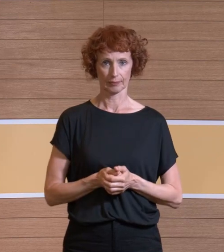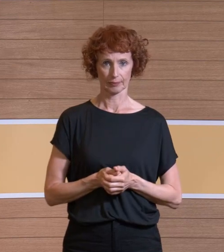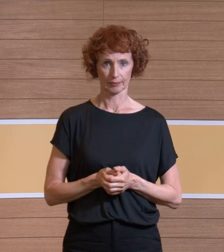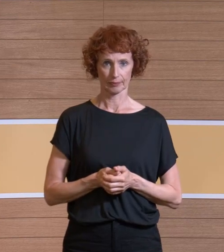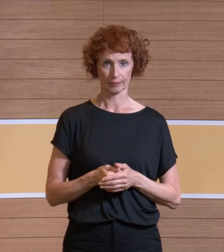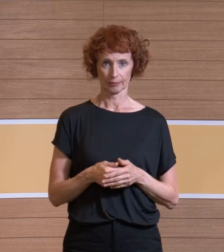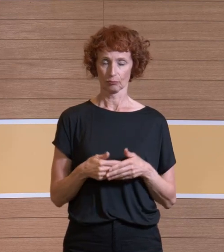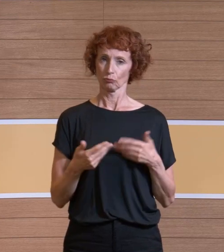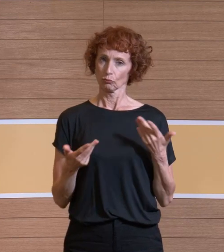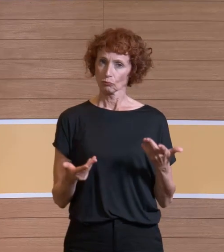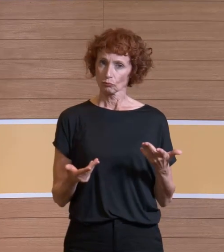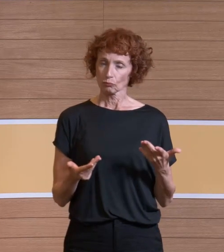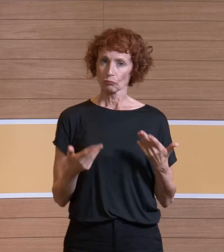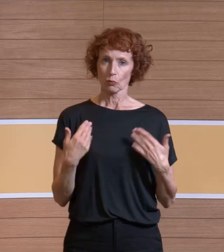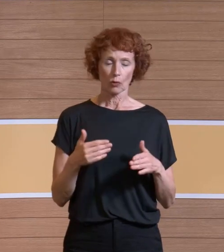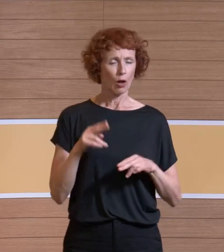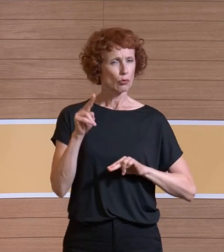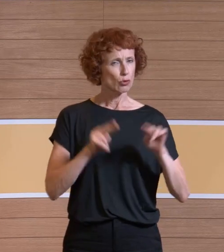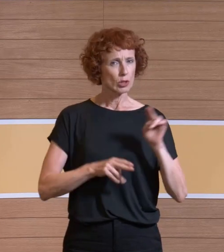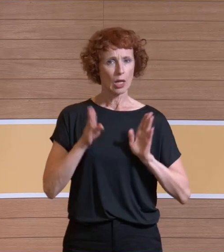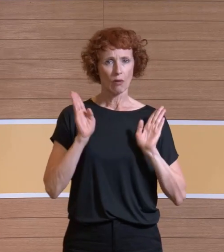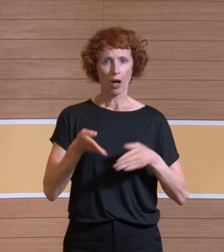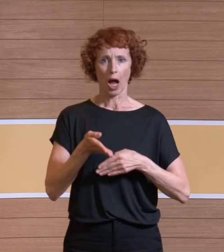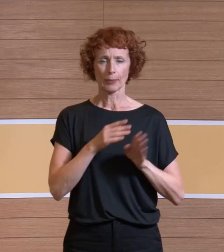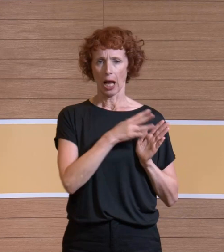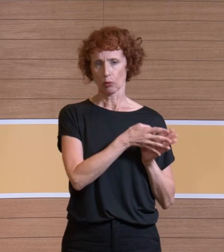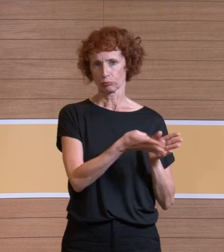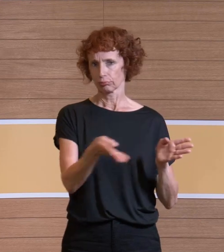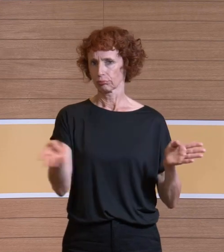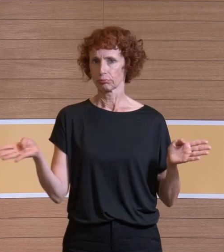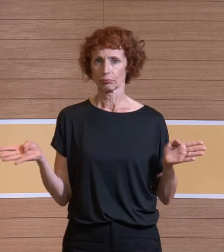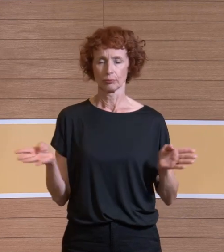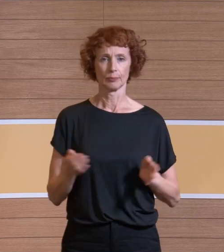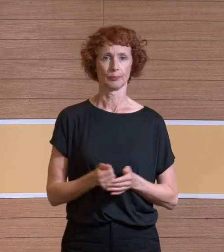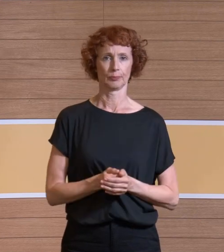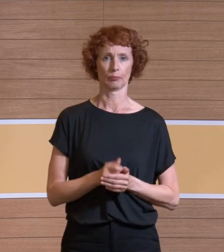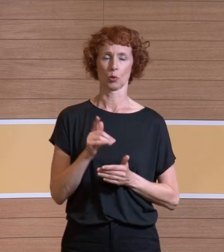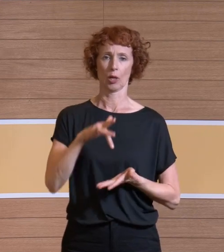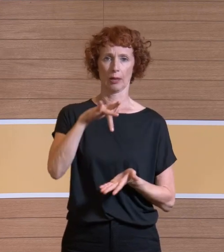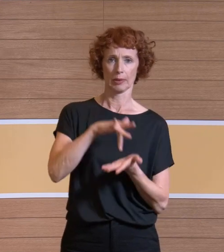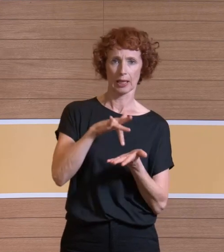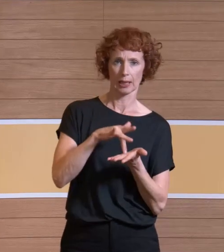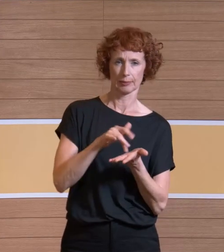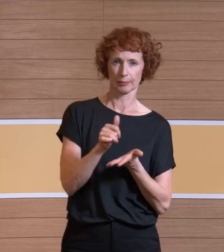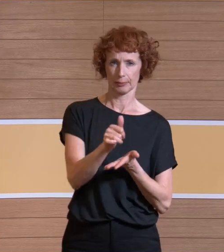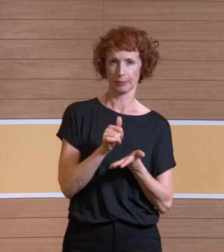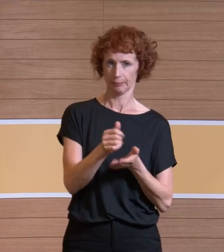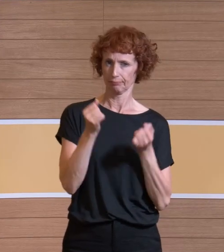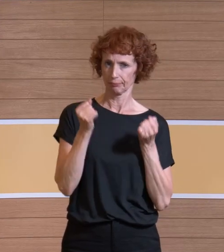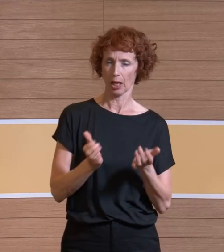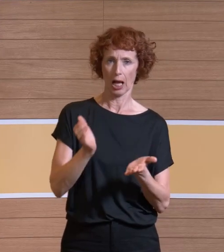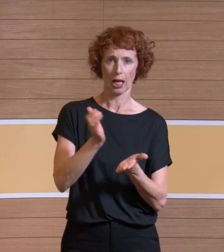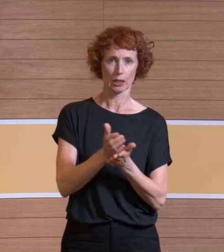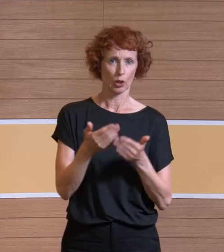Und das war jetzt nur wirklich quer durch alle Fachabteilungen. Aber der mediane Kauta-Einsatz lag